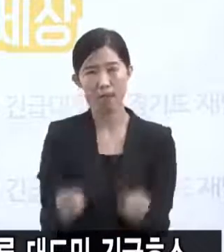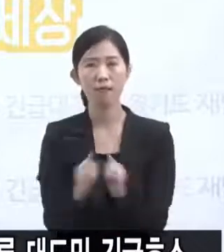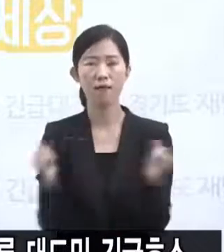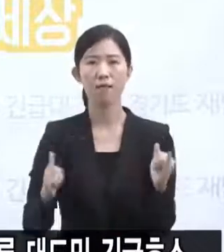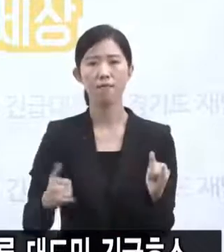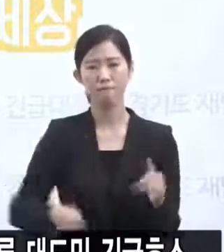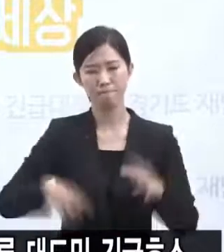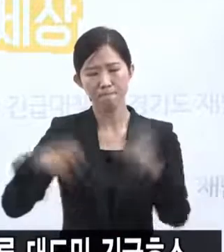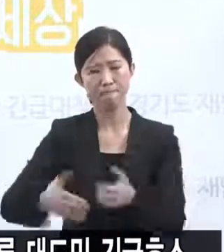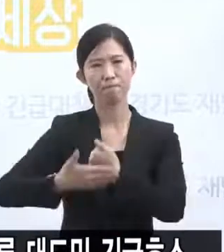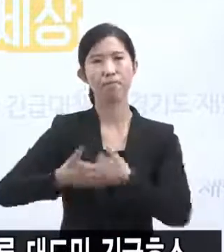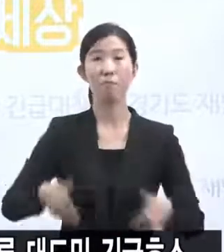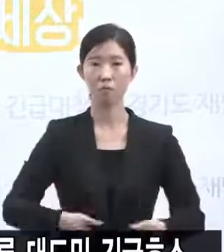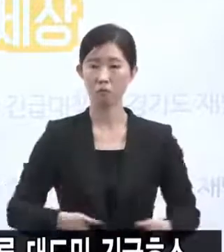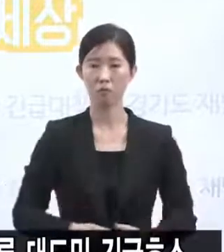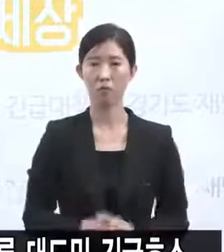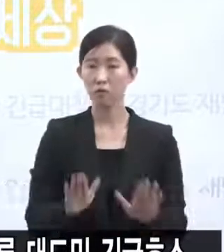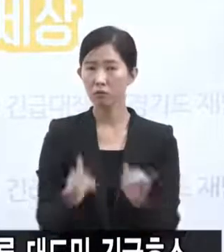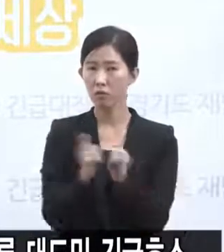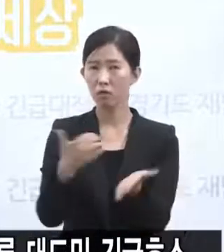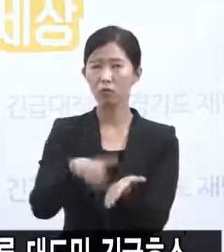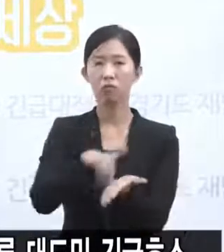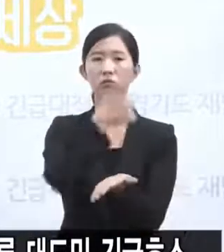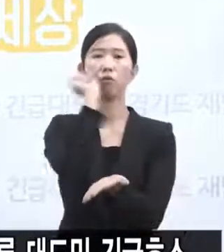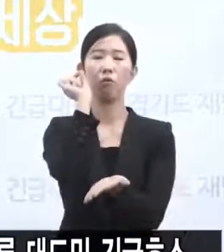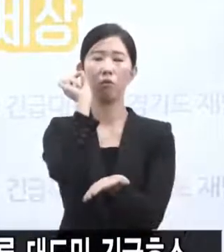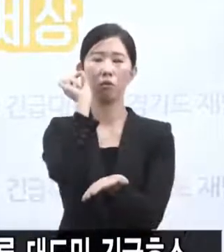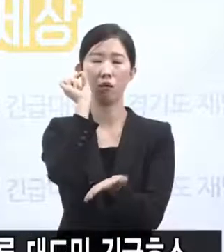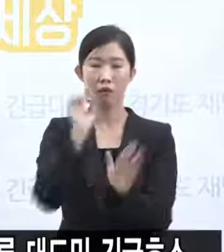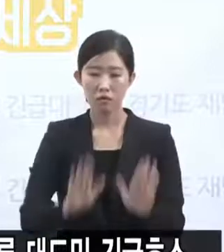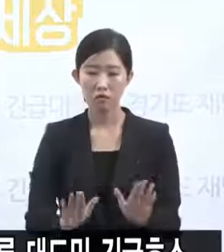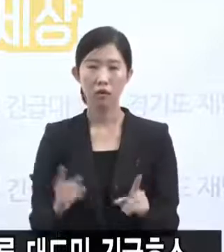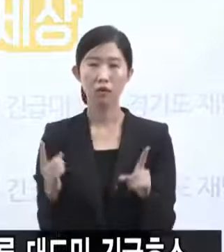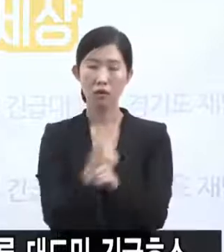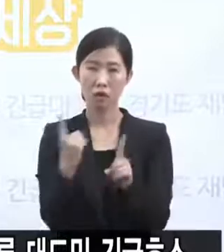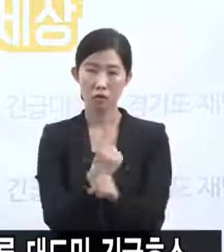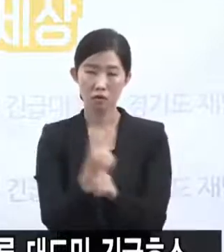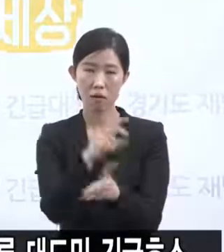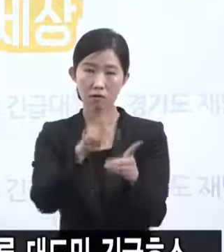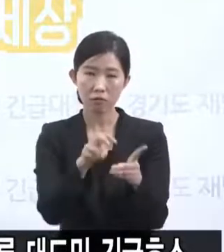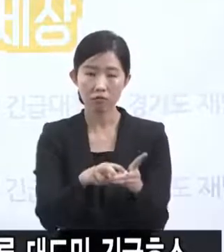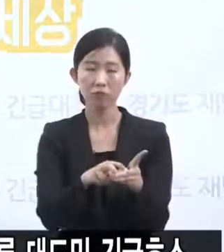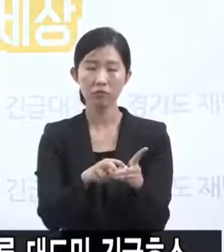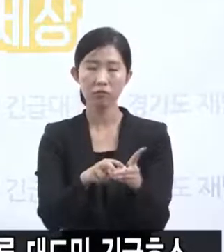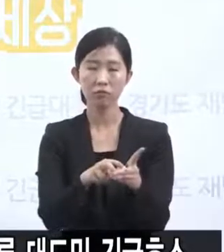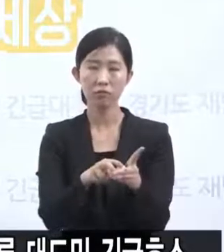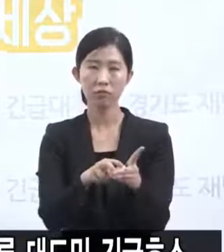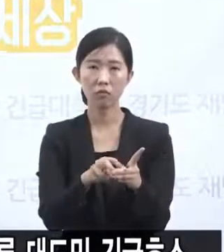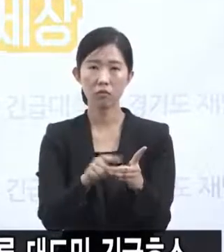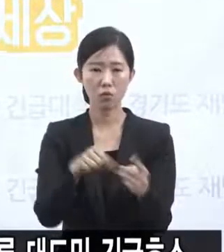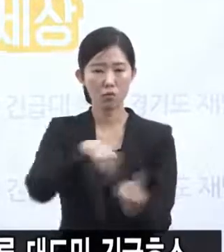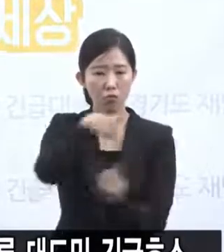필요합니다. 인력 부족으로 확보된 생활치료센터나 격리병실이 제기능을 다하지 못하거나